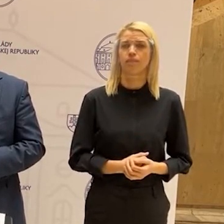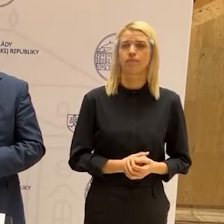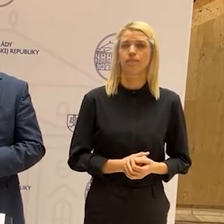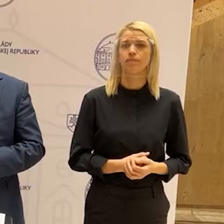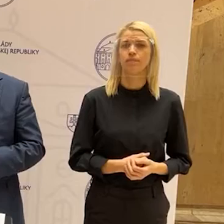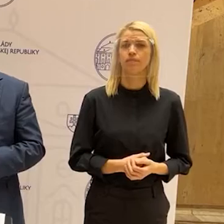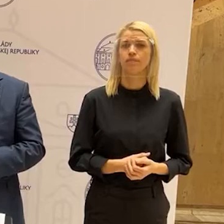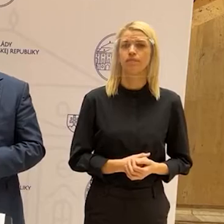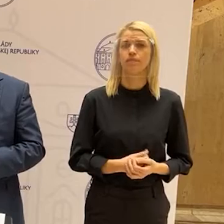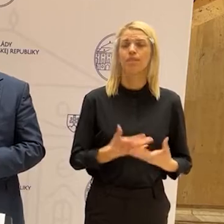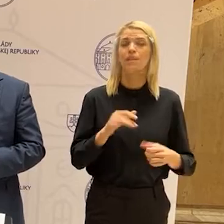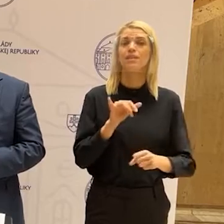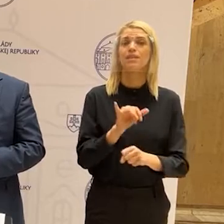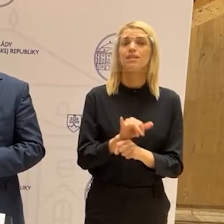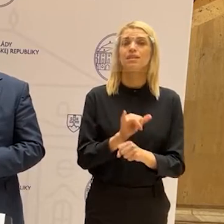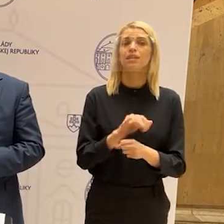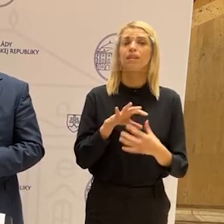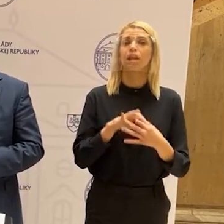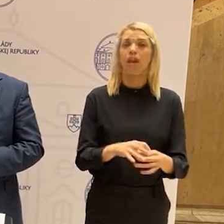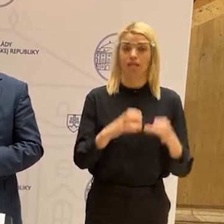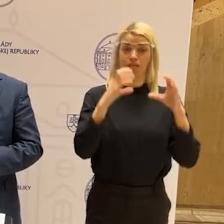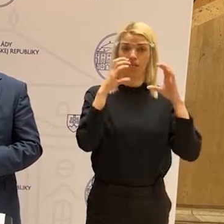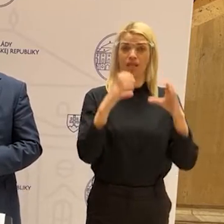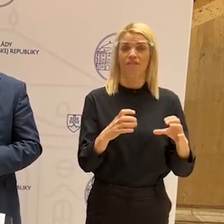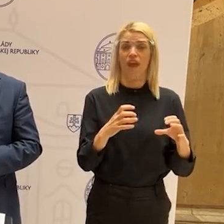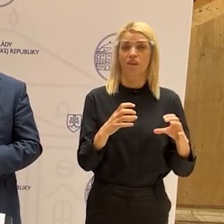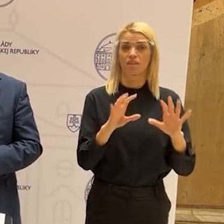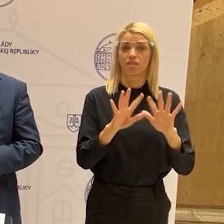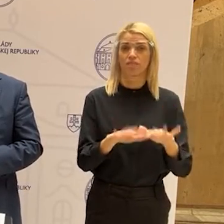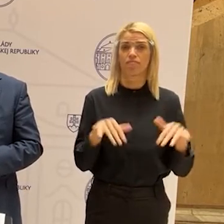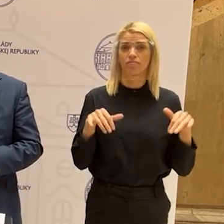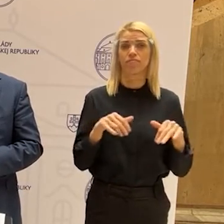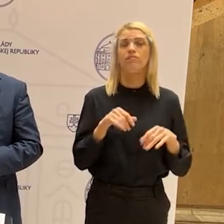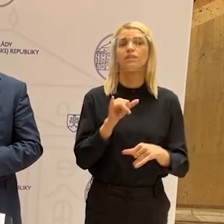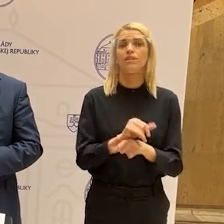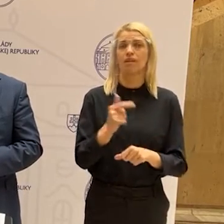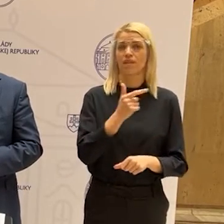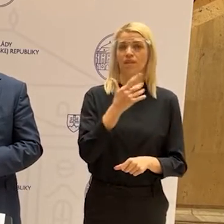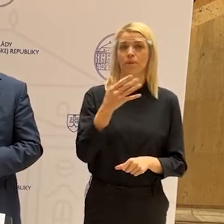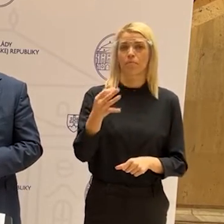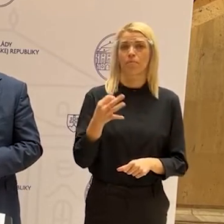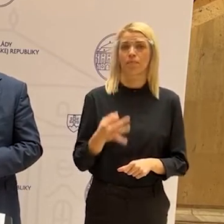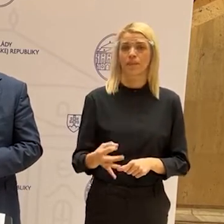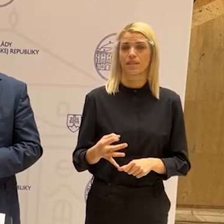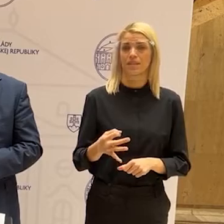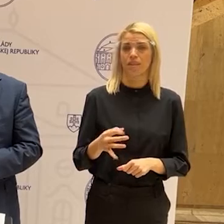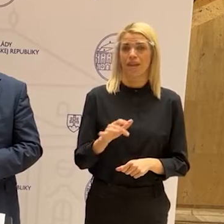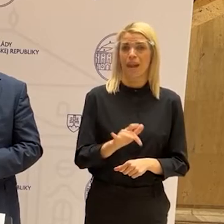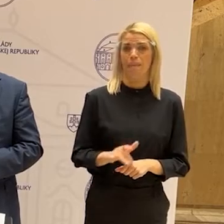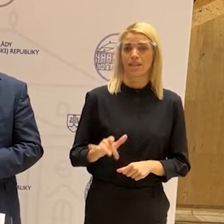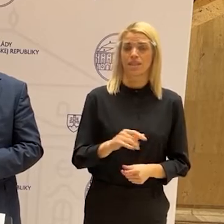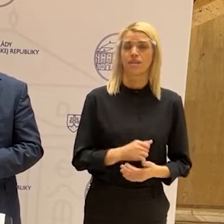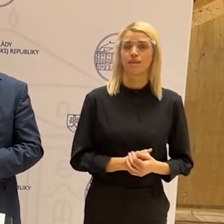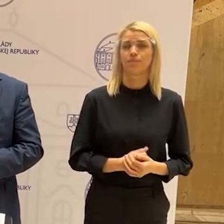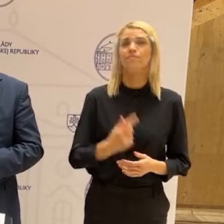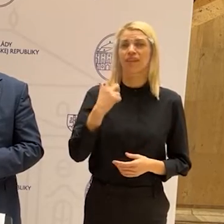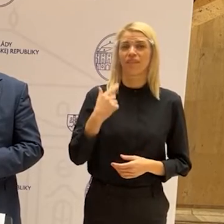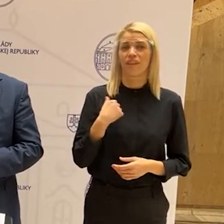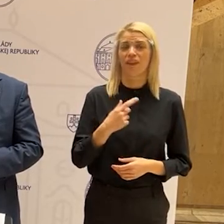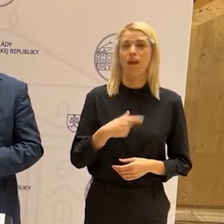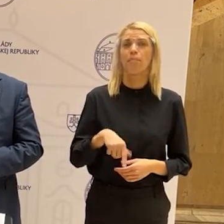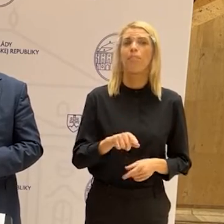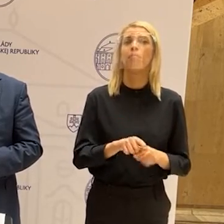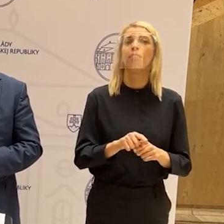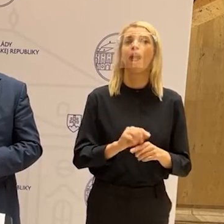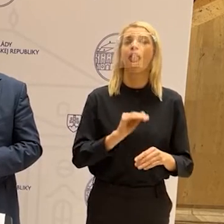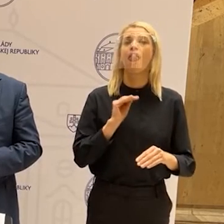Zatiaľ, čo sa týka divákov, bude to na 25 % kapacity. Viem, že očakávali z